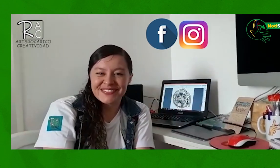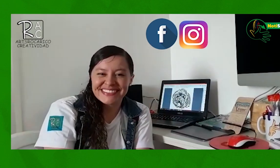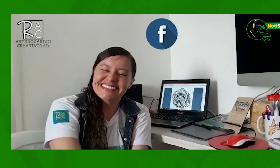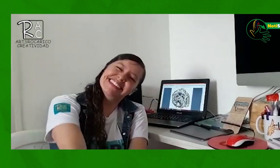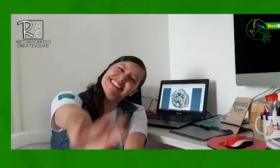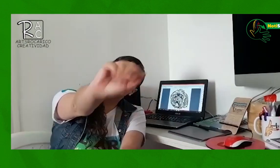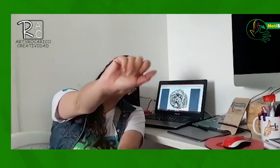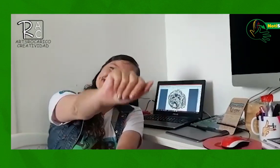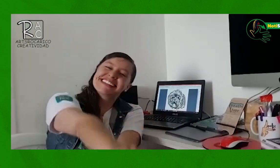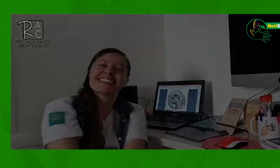Chao